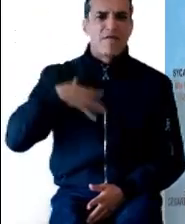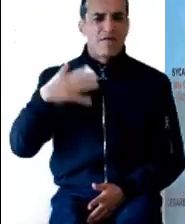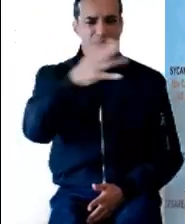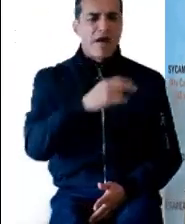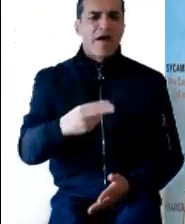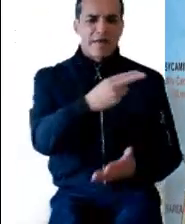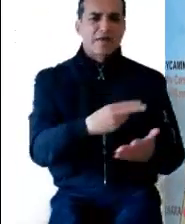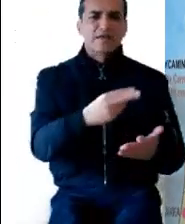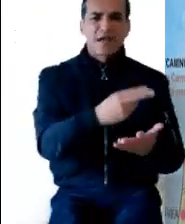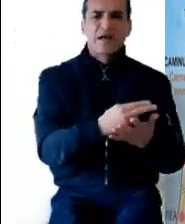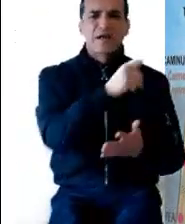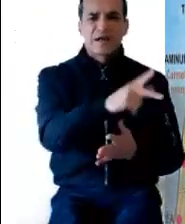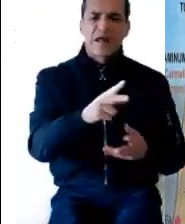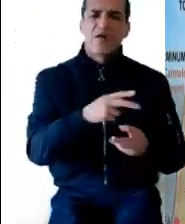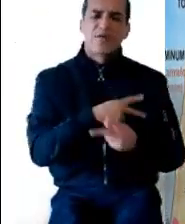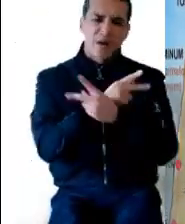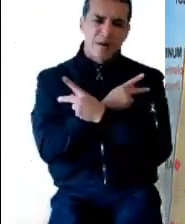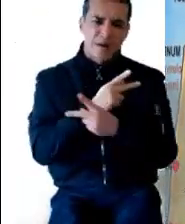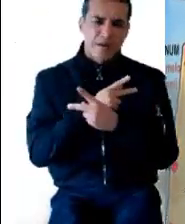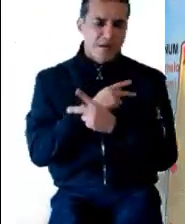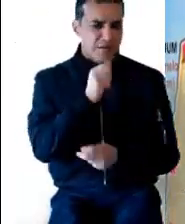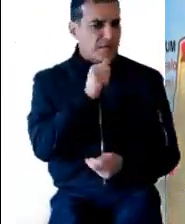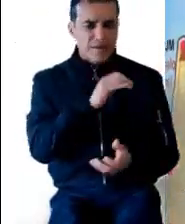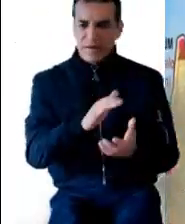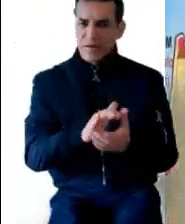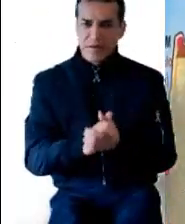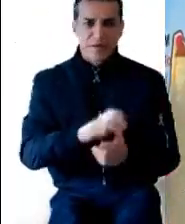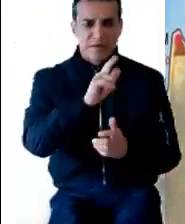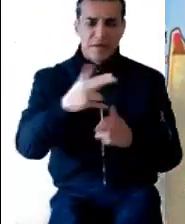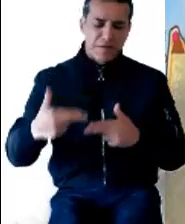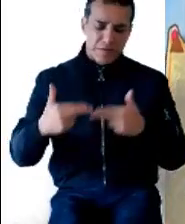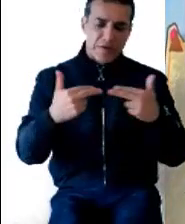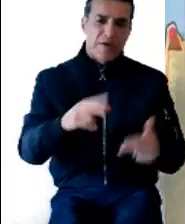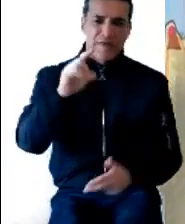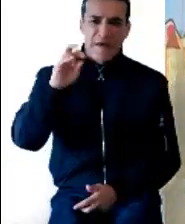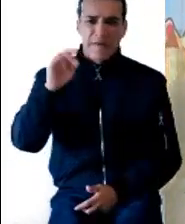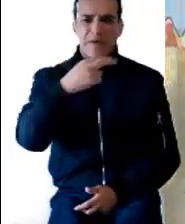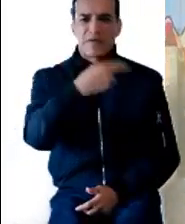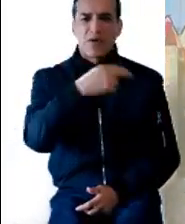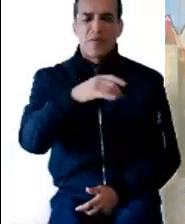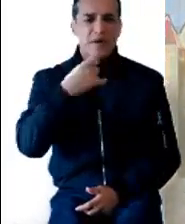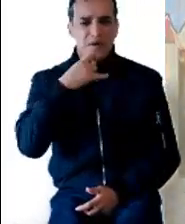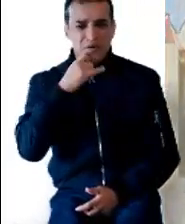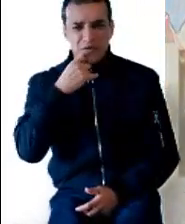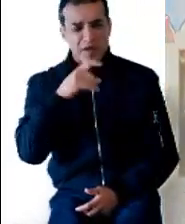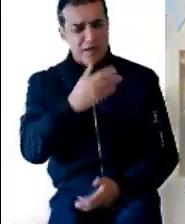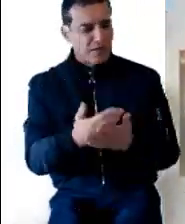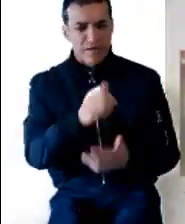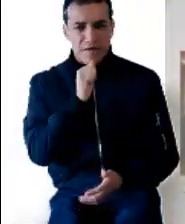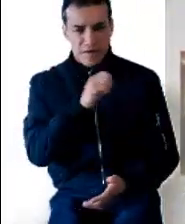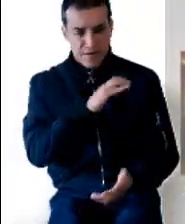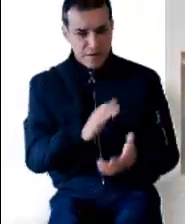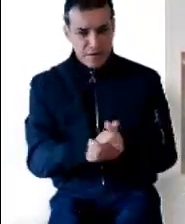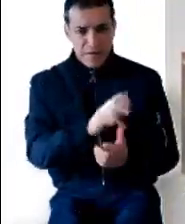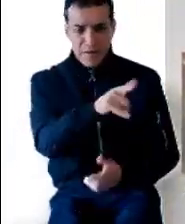ciudad de Galilea llamado Nazaret, a una virgen desposada con un varón del estirpe de David llamado José. La virgen se llamaba